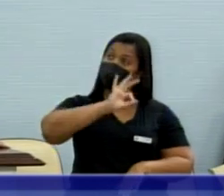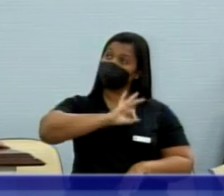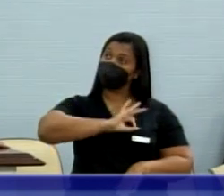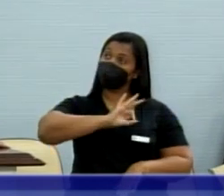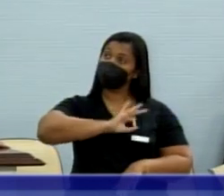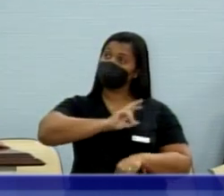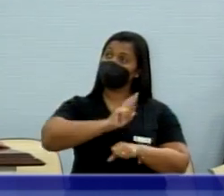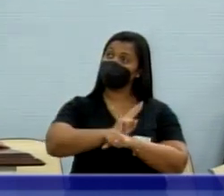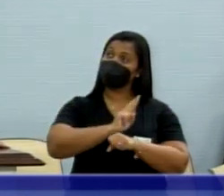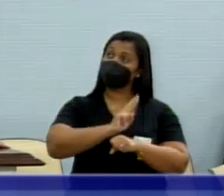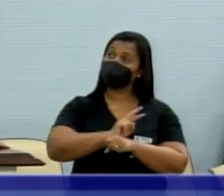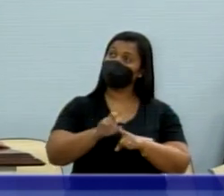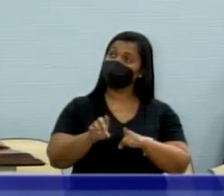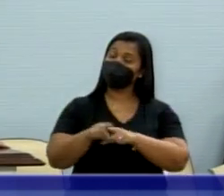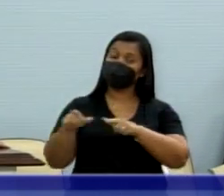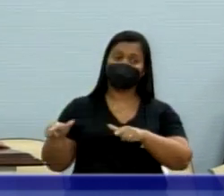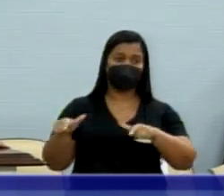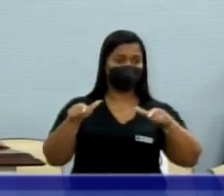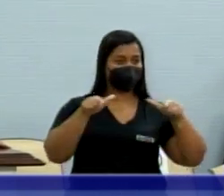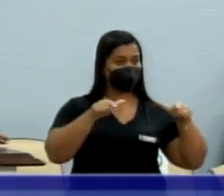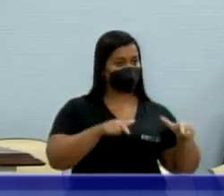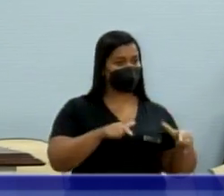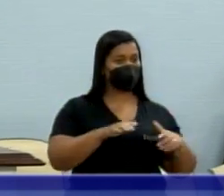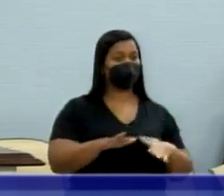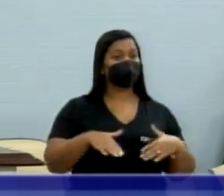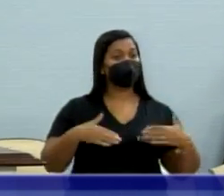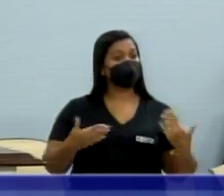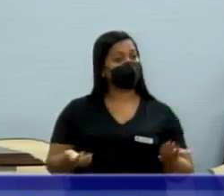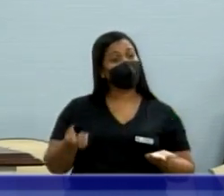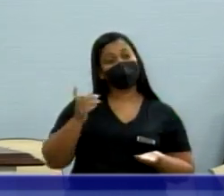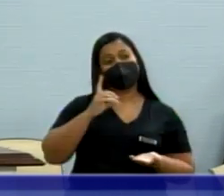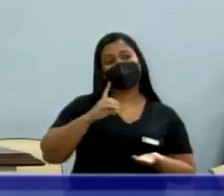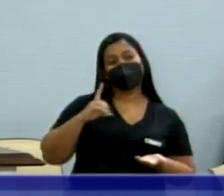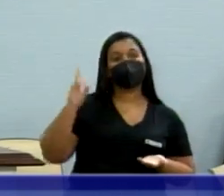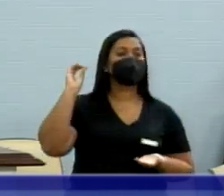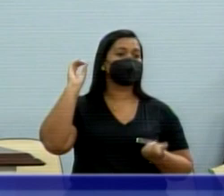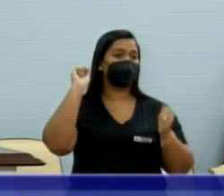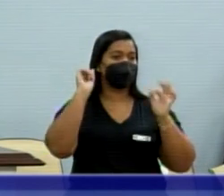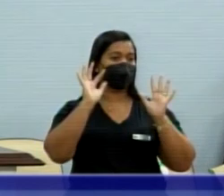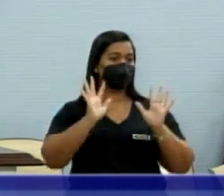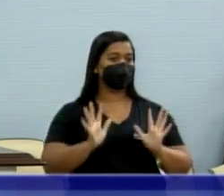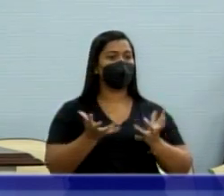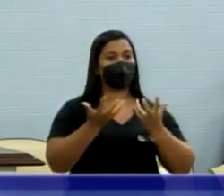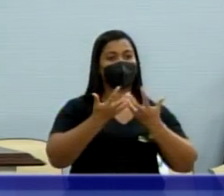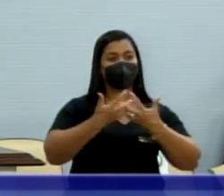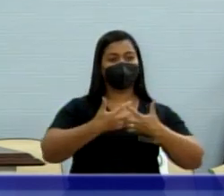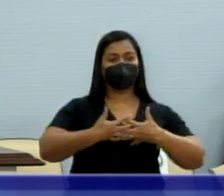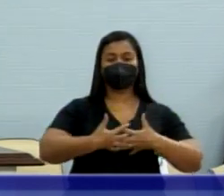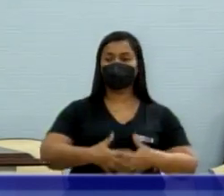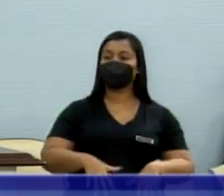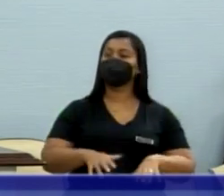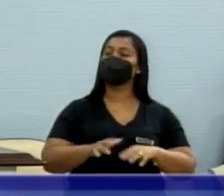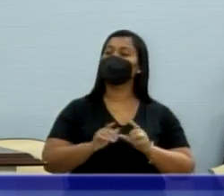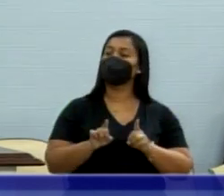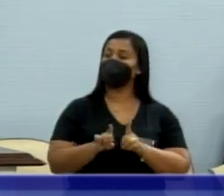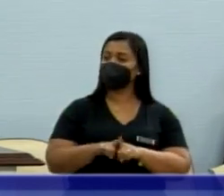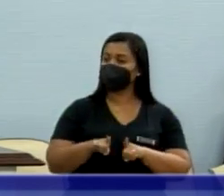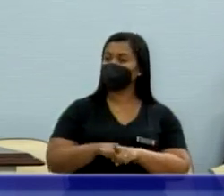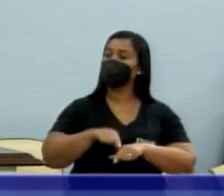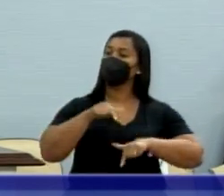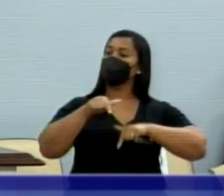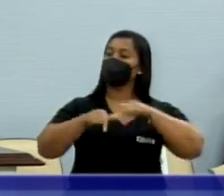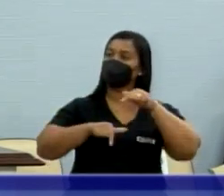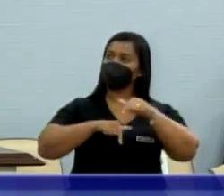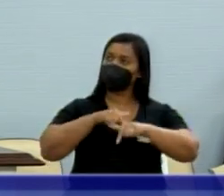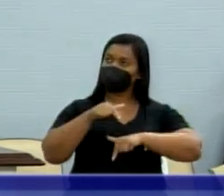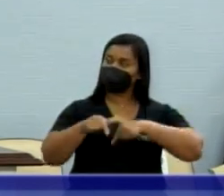Então, eu tenho um carinho muito grande, que Deus abençoe todos os rotarianos e o trabalho, vereadora Cláudia, e o trabalho